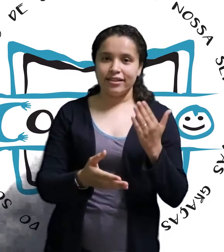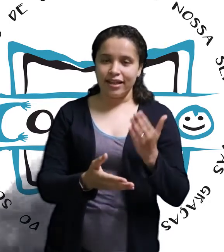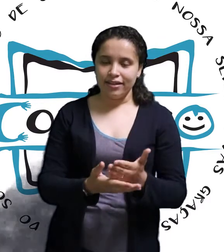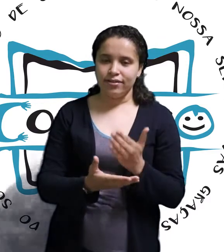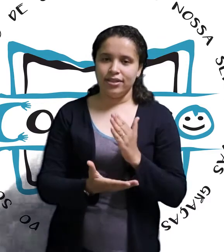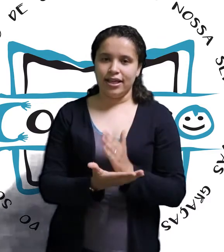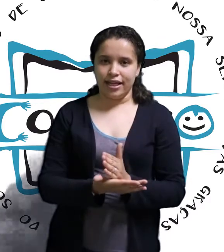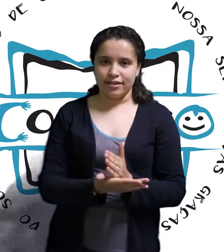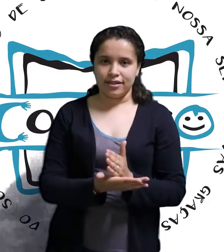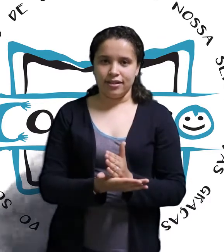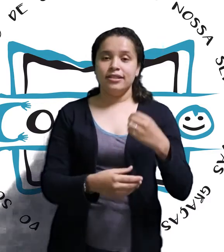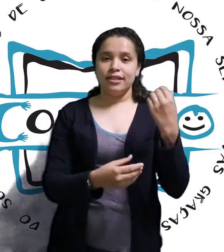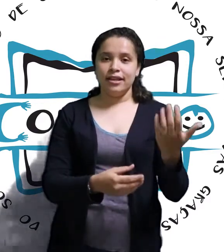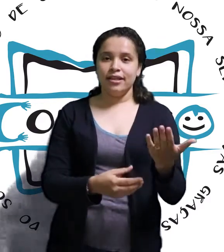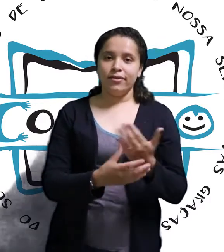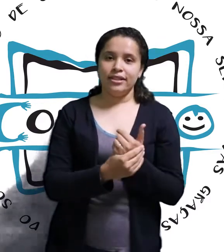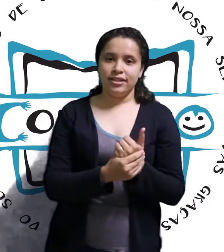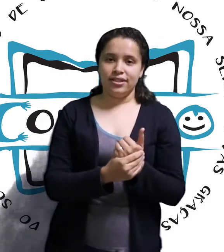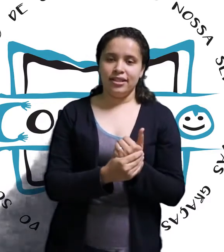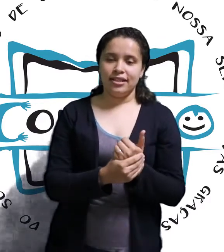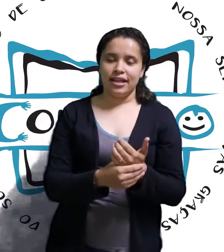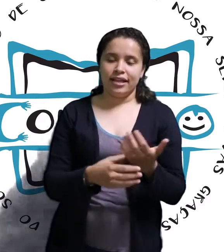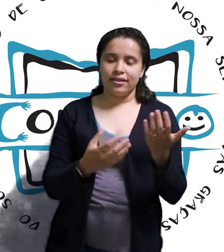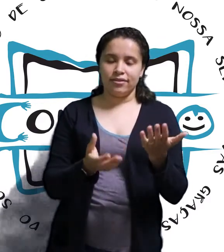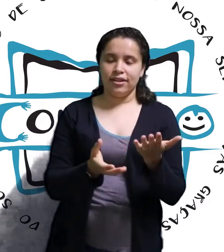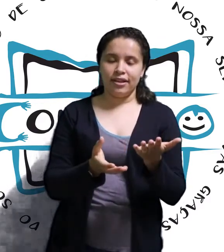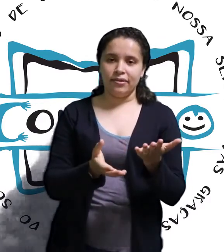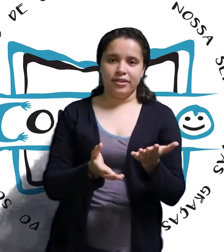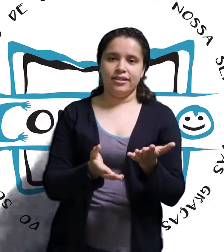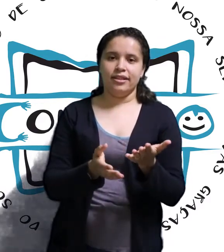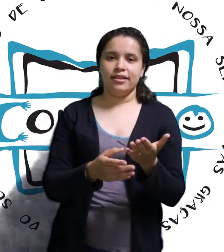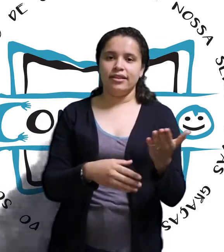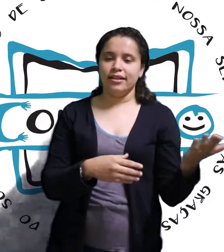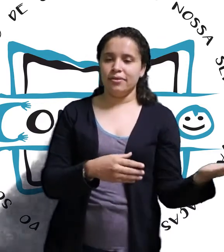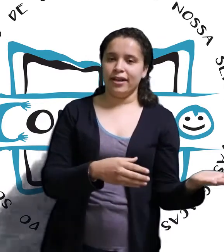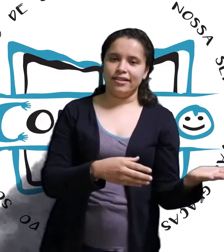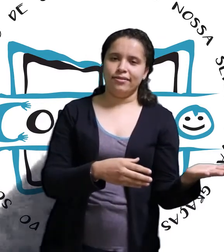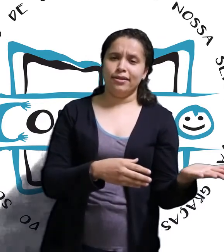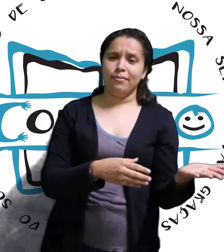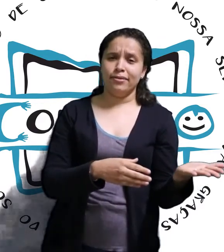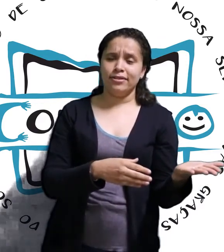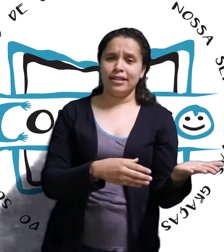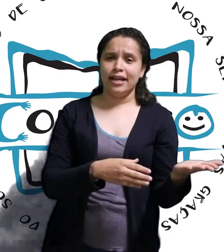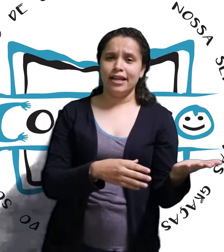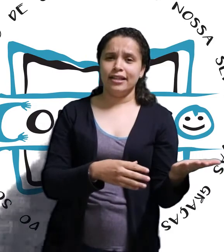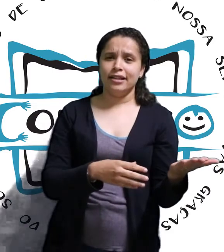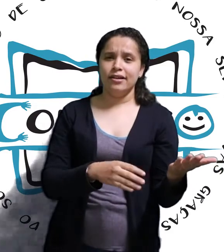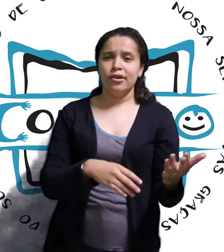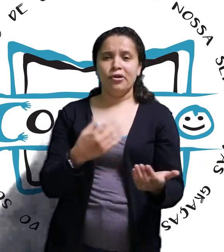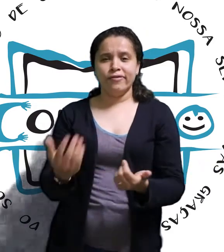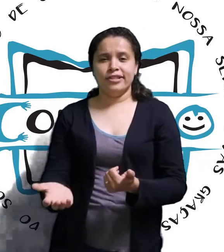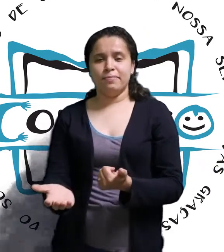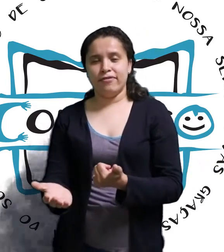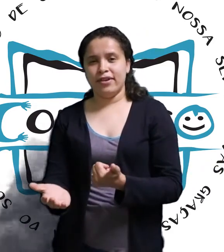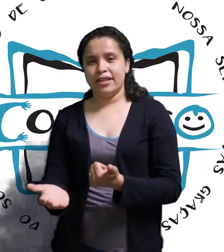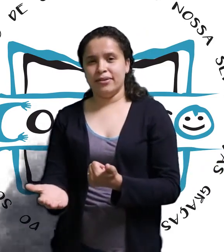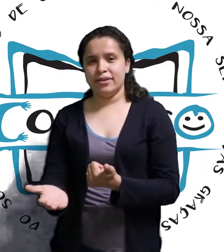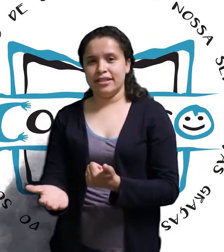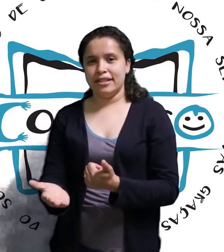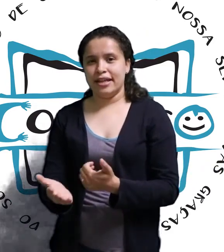dentro de casa. Se não existisse as regras, o que ia acontecer? Ia ser uma casa tuta bagunçada? Ou vocês preferem que não exista